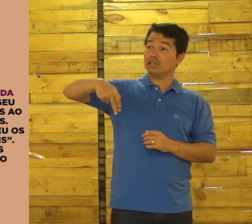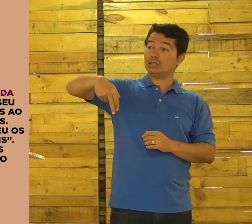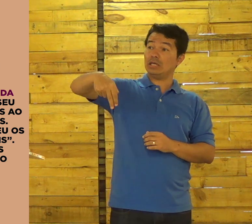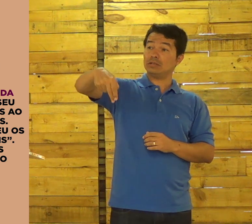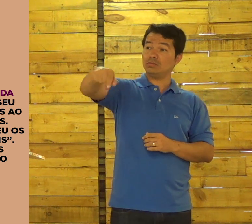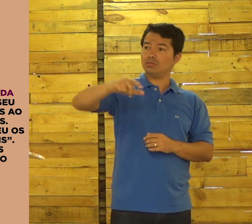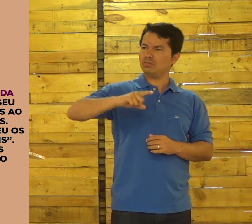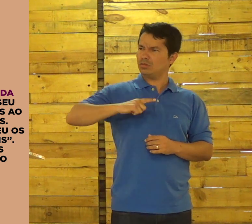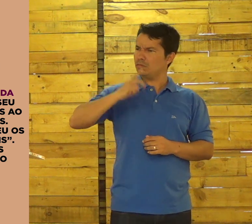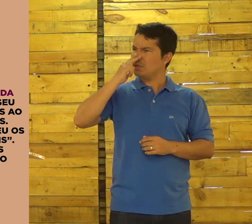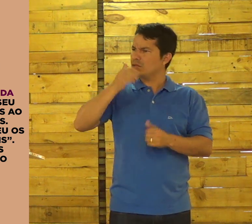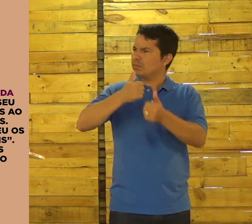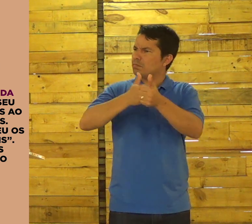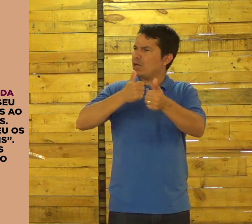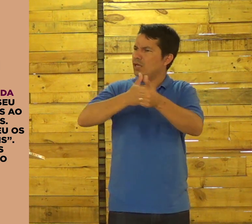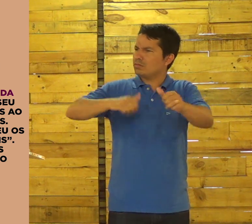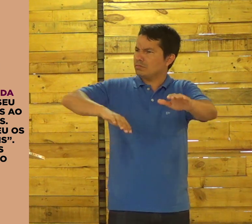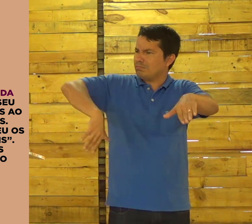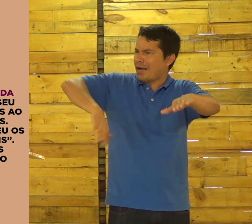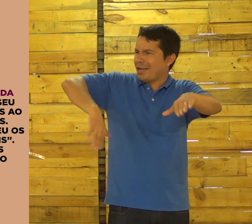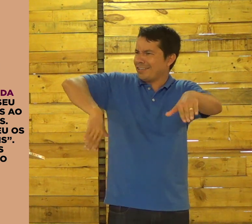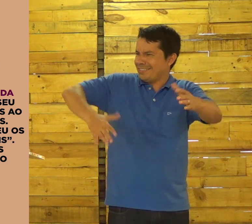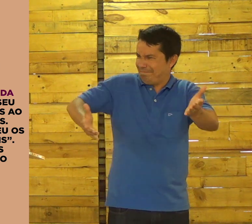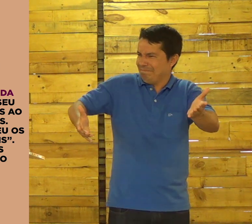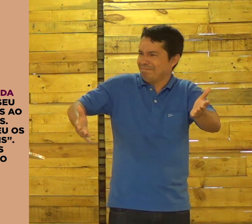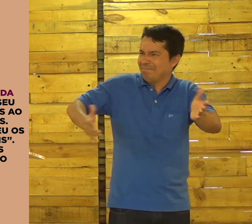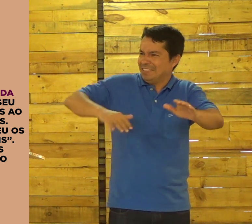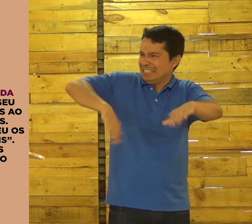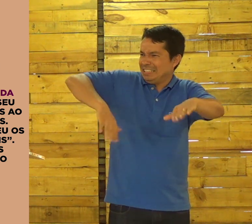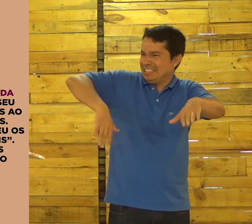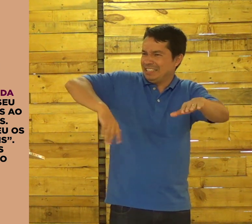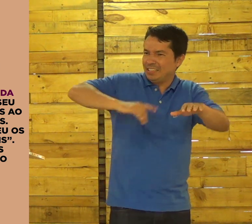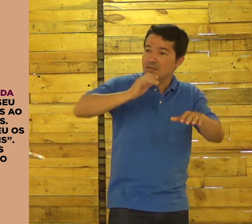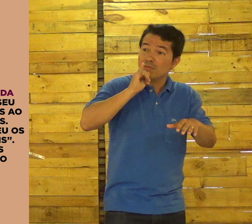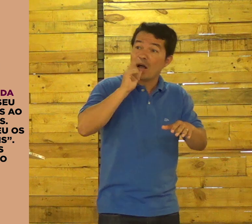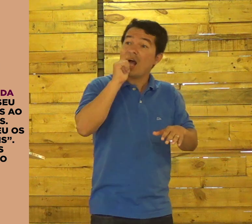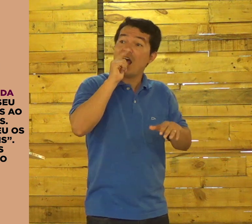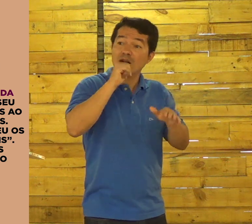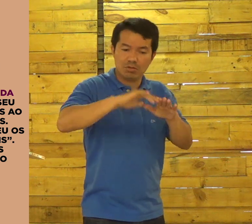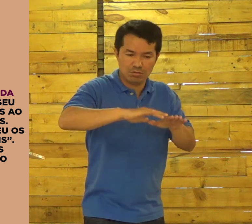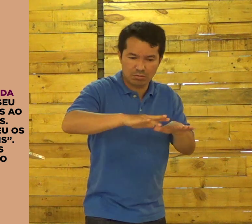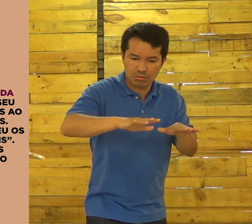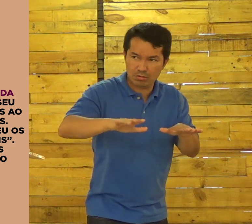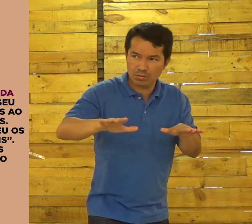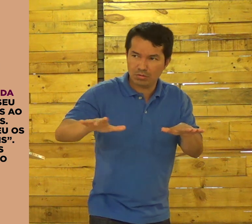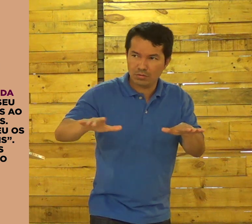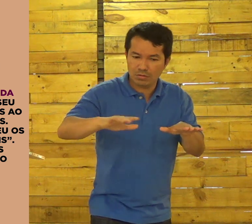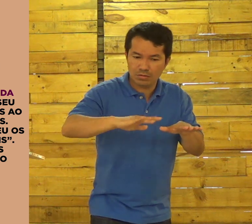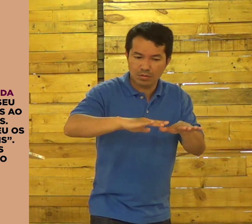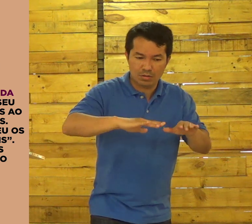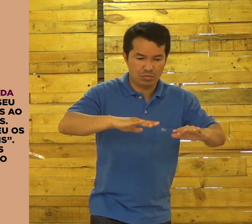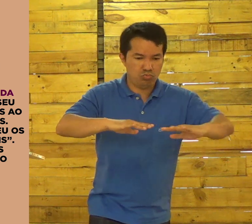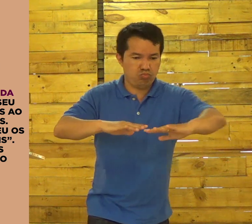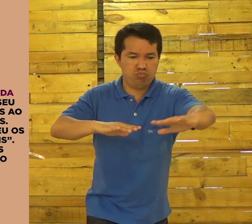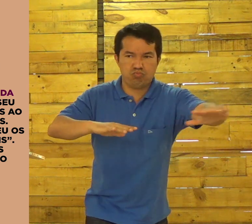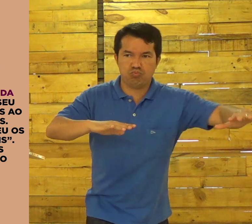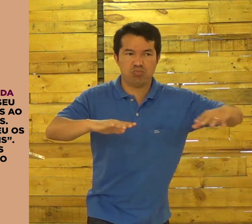Jesus andando, parece que está perto do mar, não é? A beira do mar. Tem a água ali,